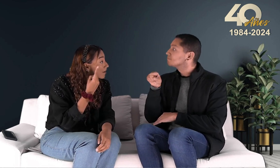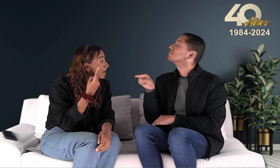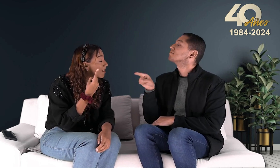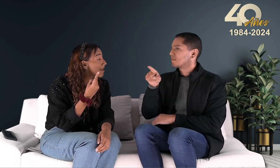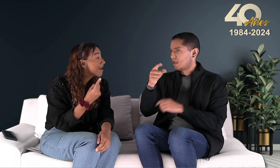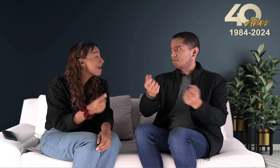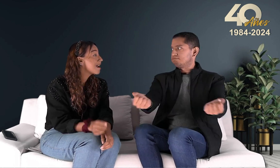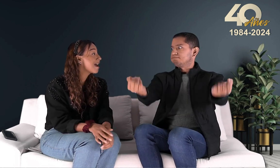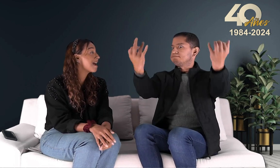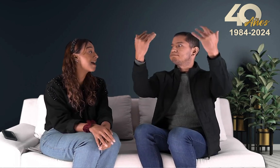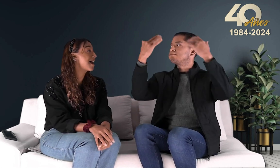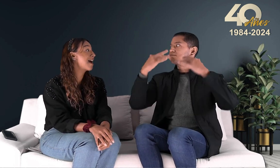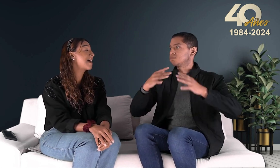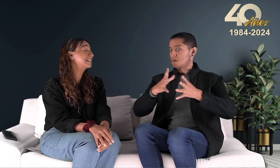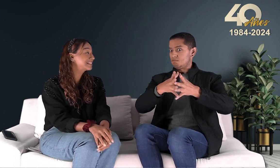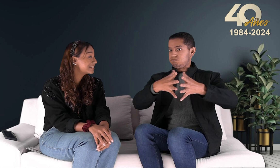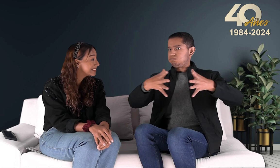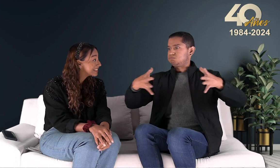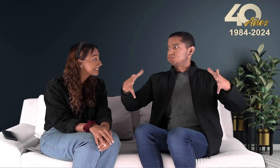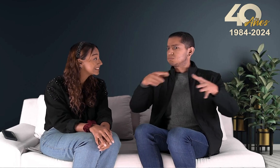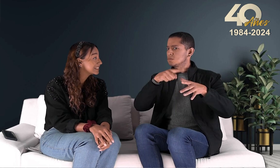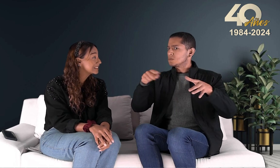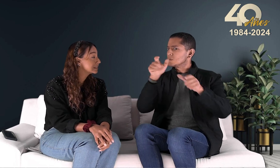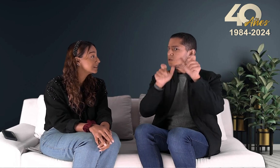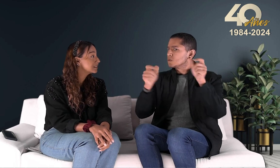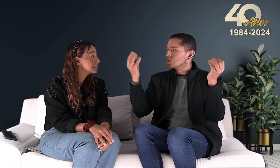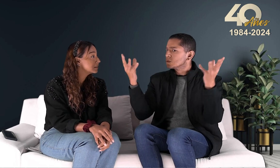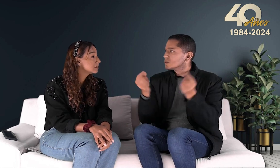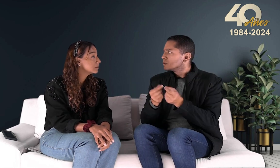donde participaron 267 personas